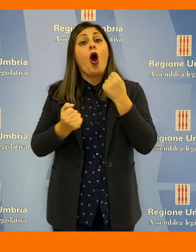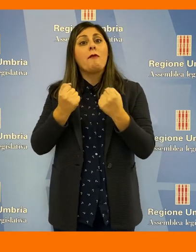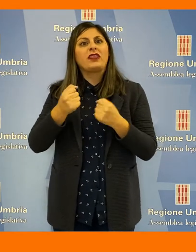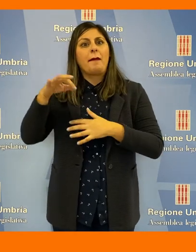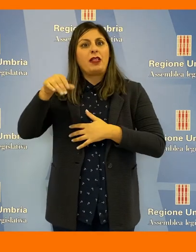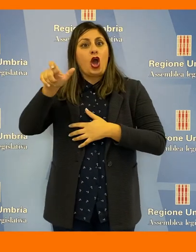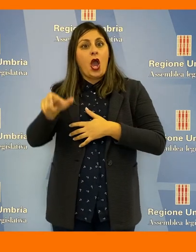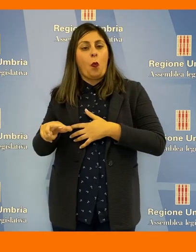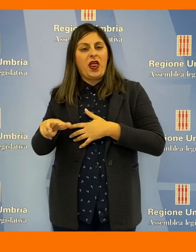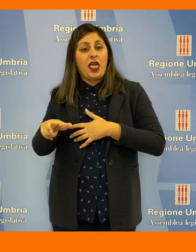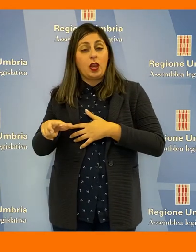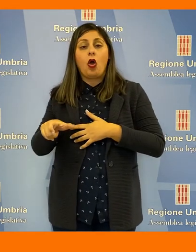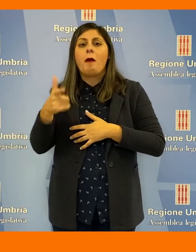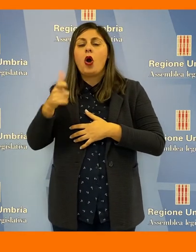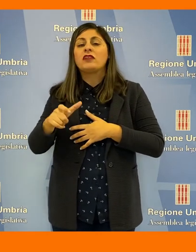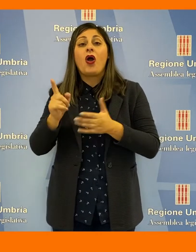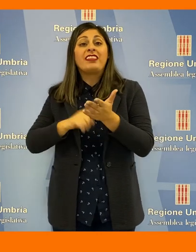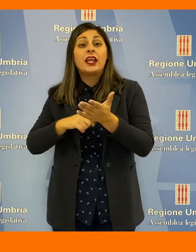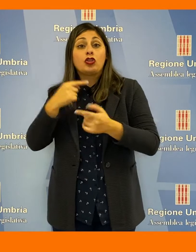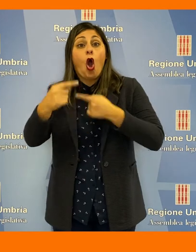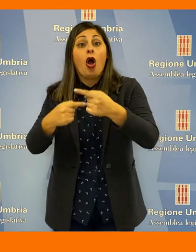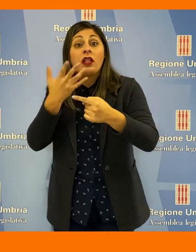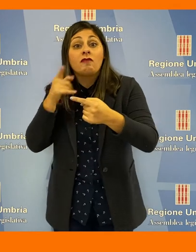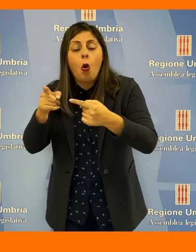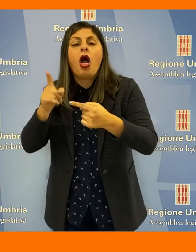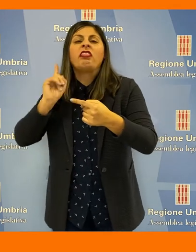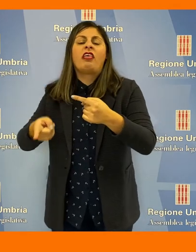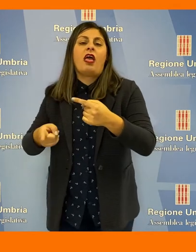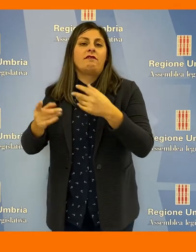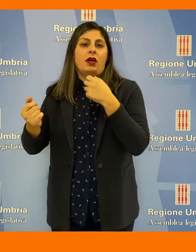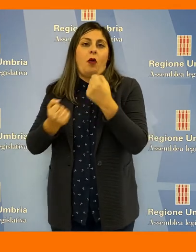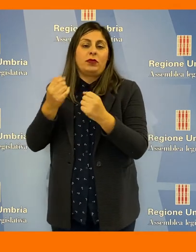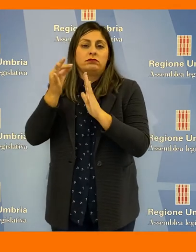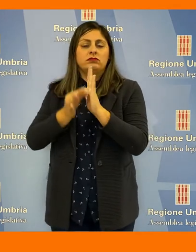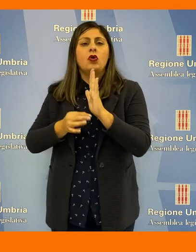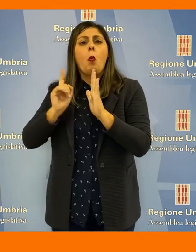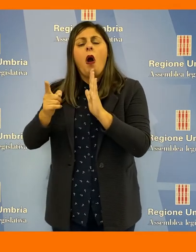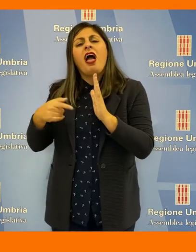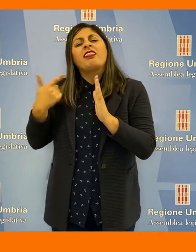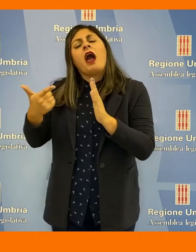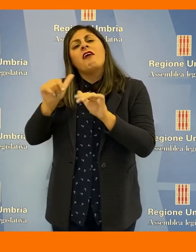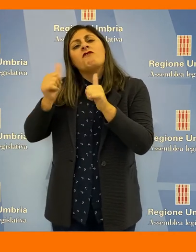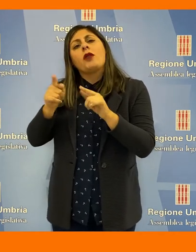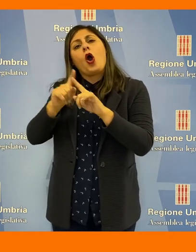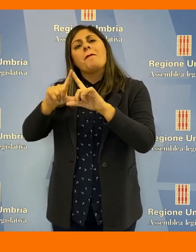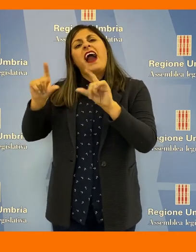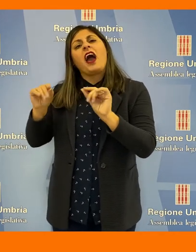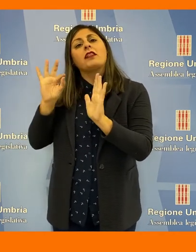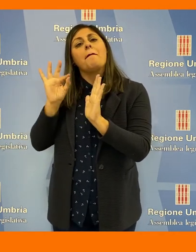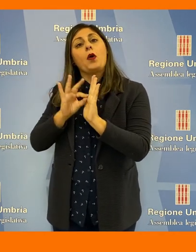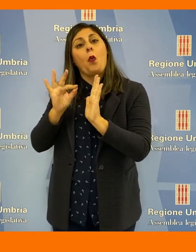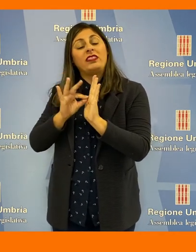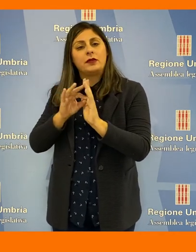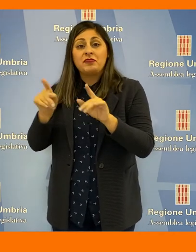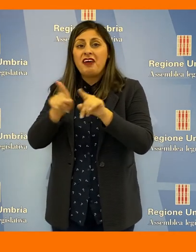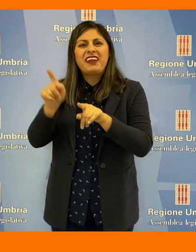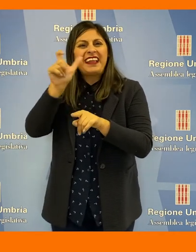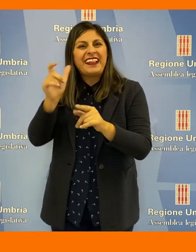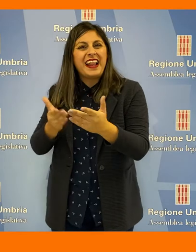popolari e condiziona al comportamento dell'inquilino il mantenimento di tale diritto, con lo strumento di una carta